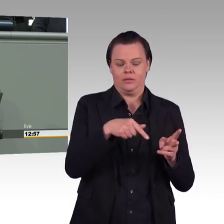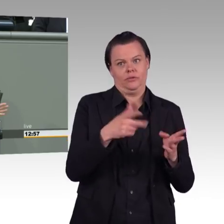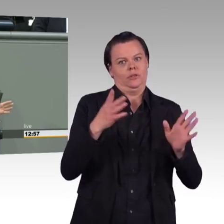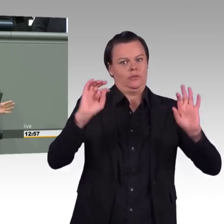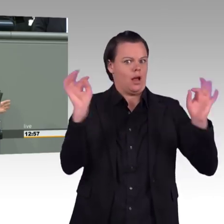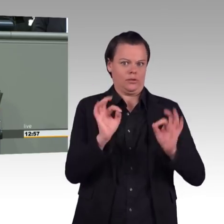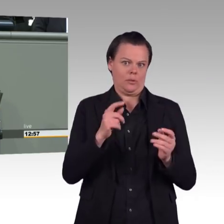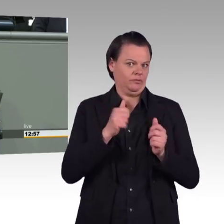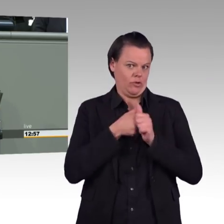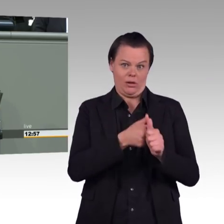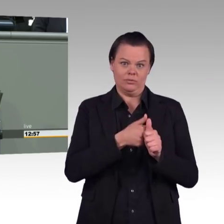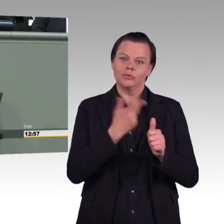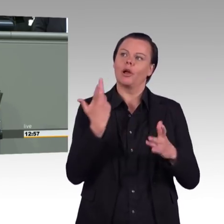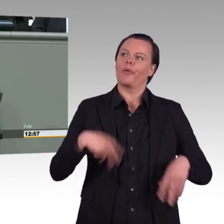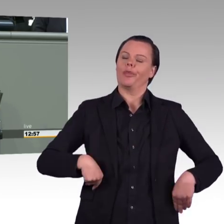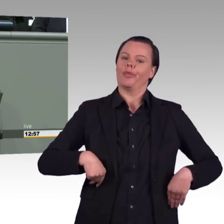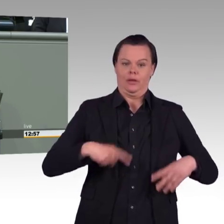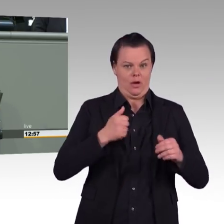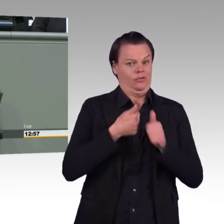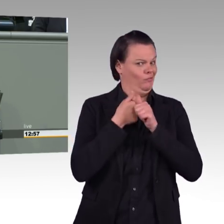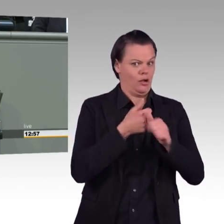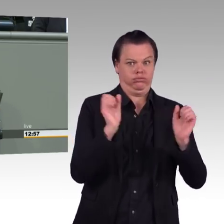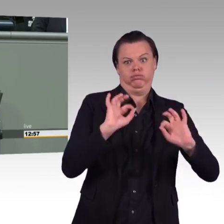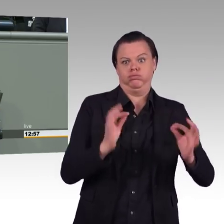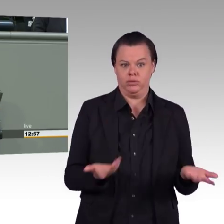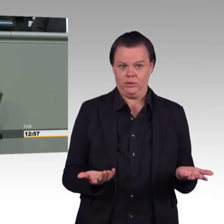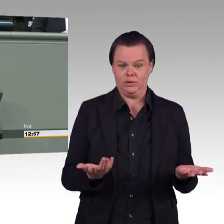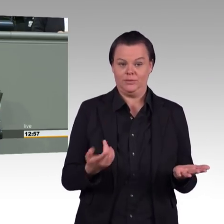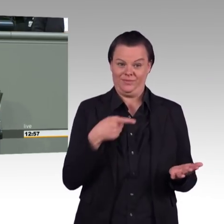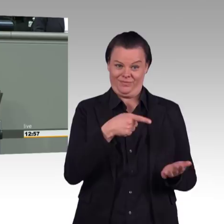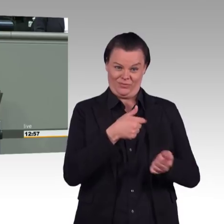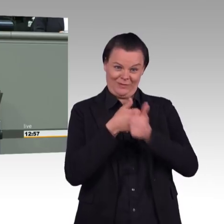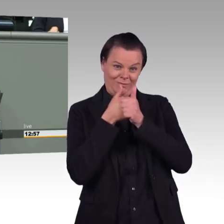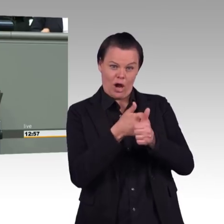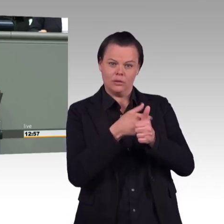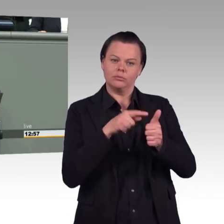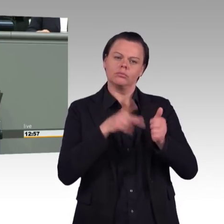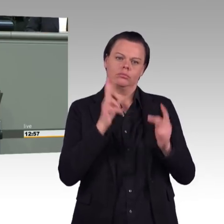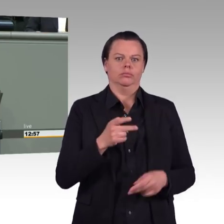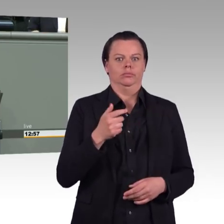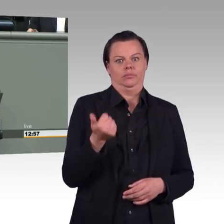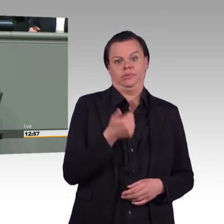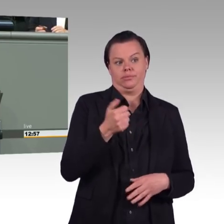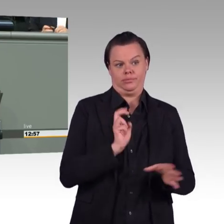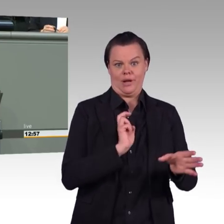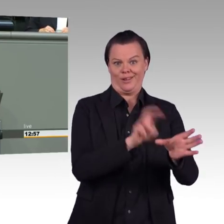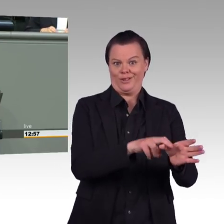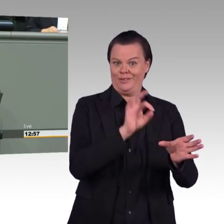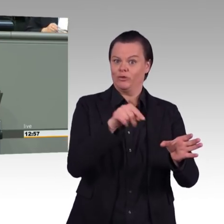Das wäre ein perfekter Einstieg in Ihr Kohleausstiegsgesetz gewesen, dass Sie pünktlich ein Jahr nach der